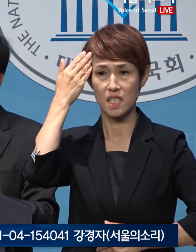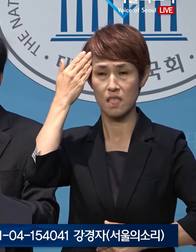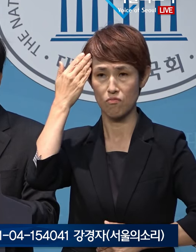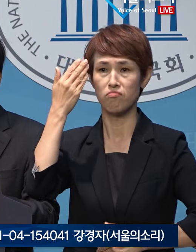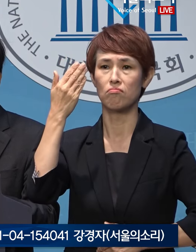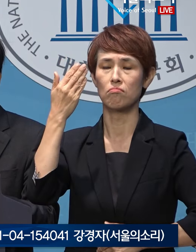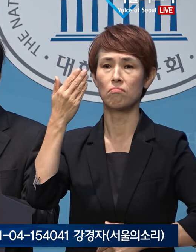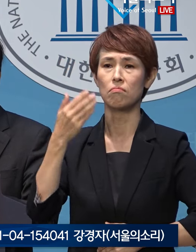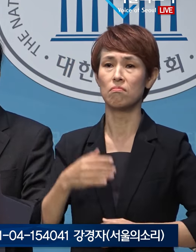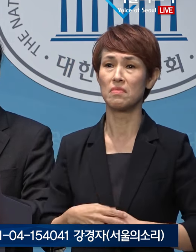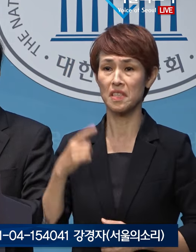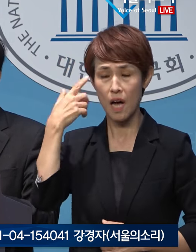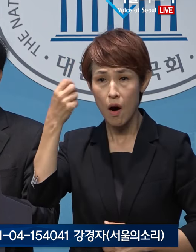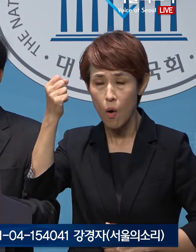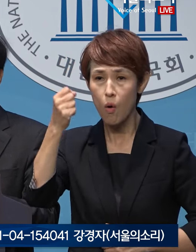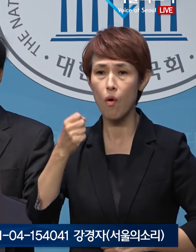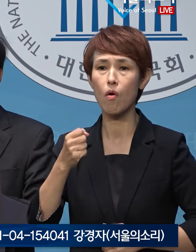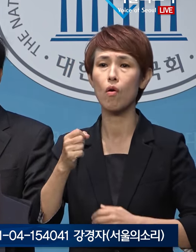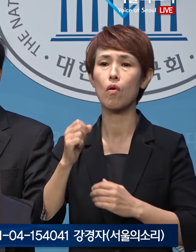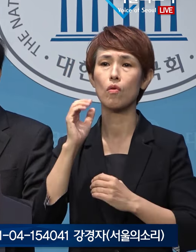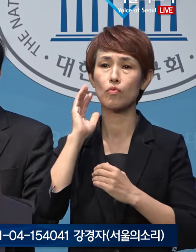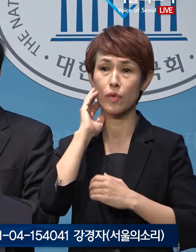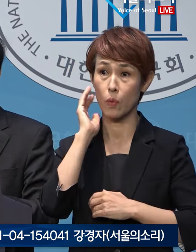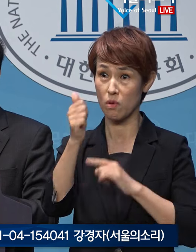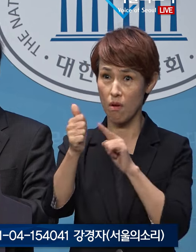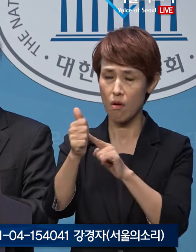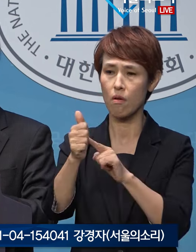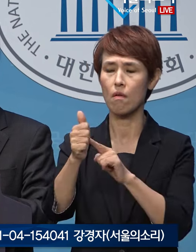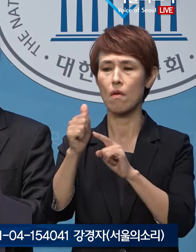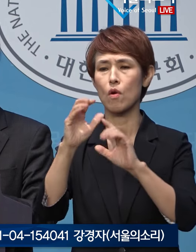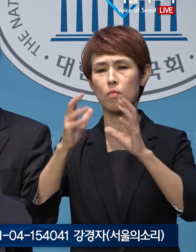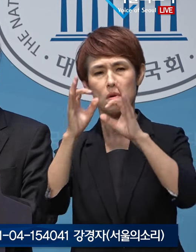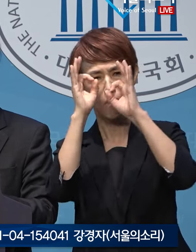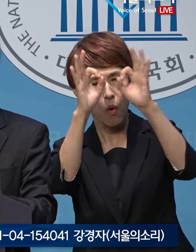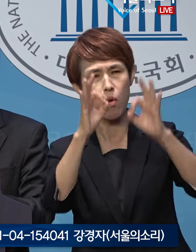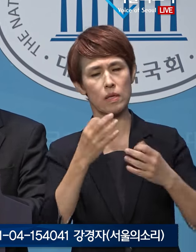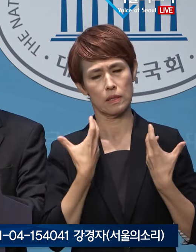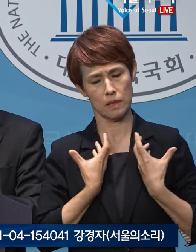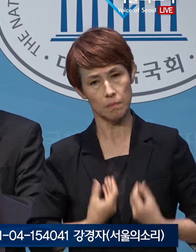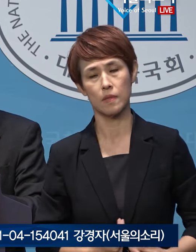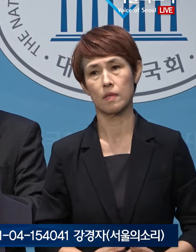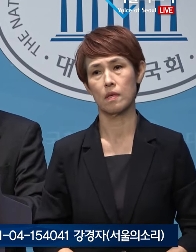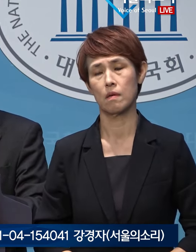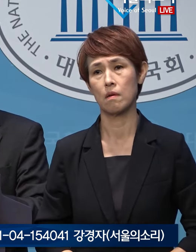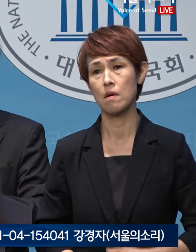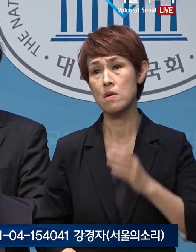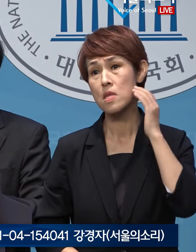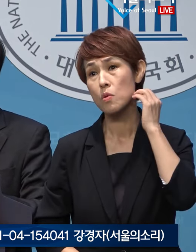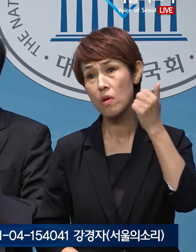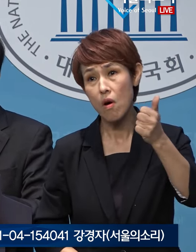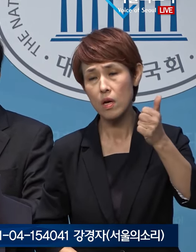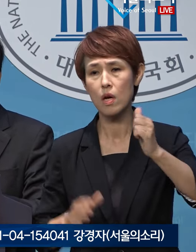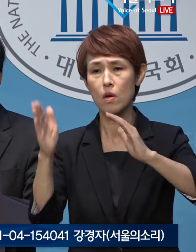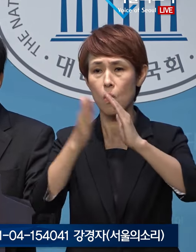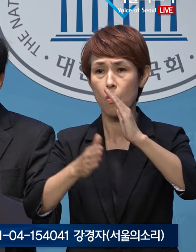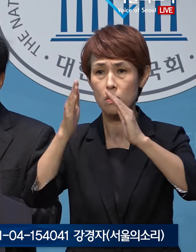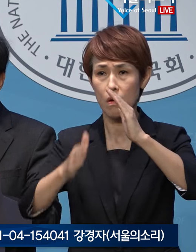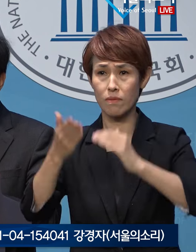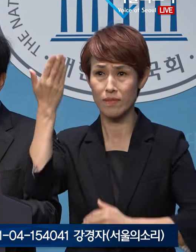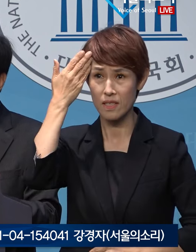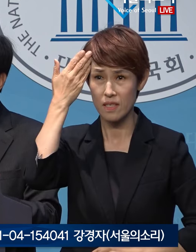윤석열 대통령에게 국민은 절망하고 있습니다. 대통령이 훼손한 공정과 상식,